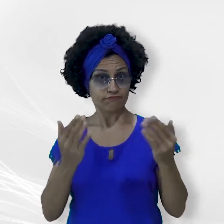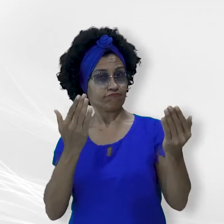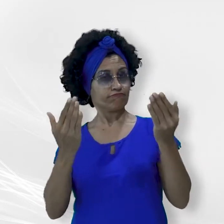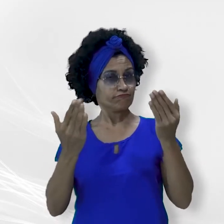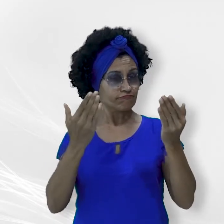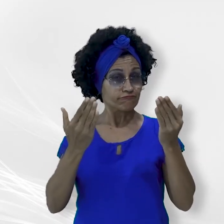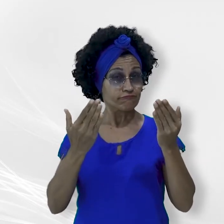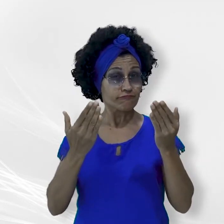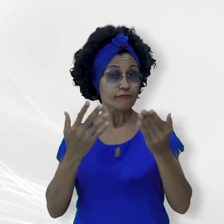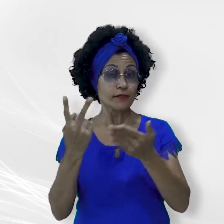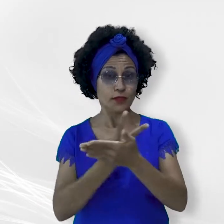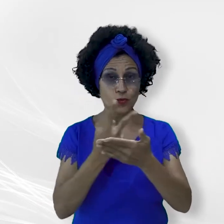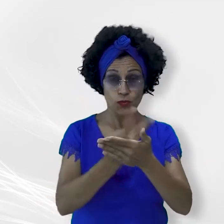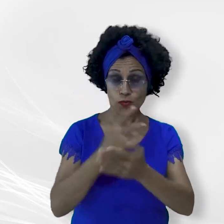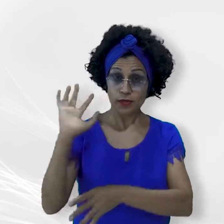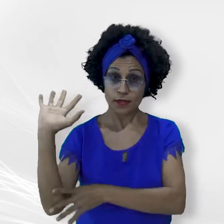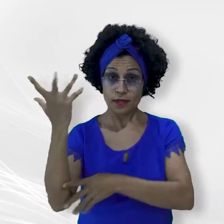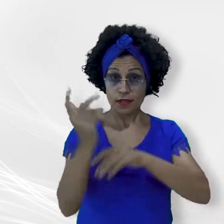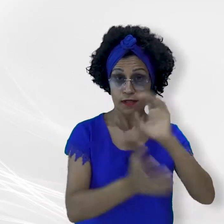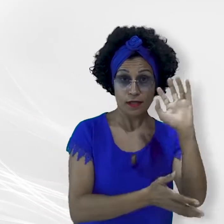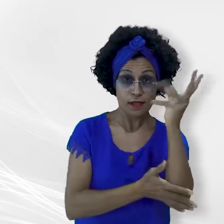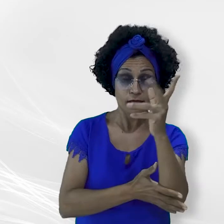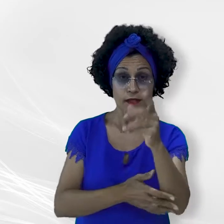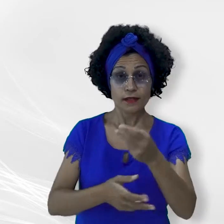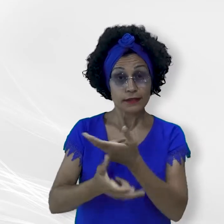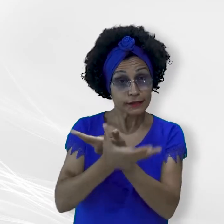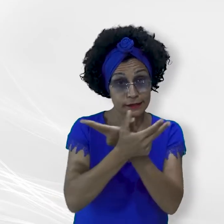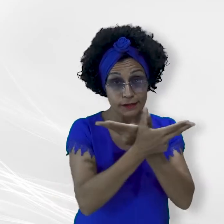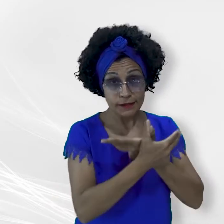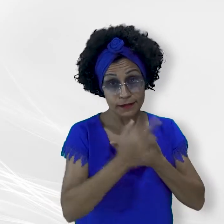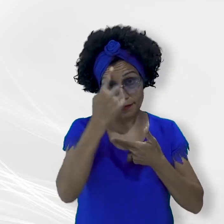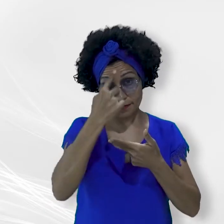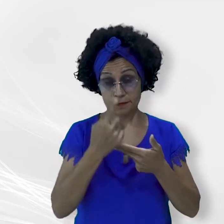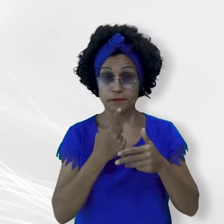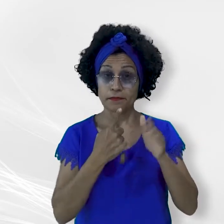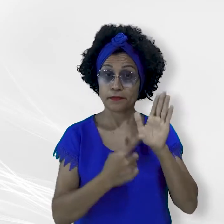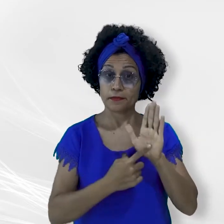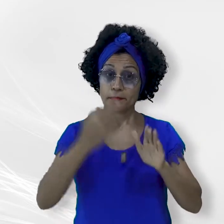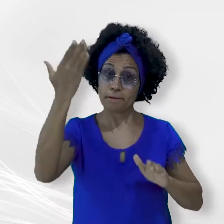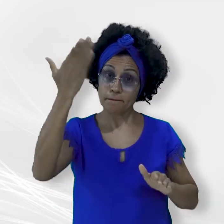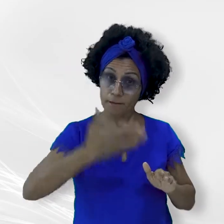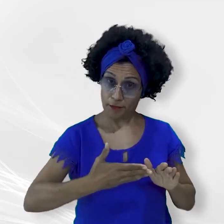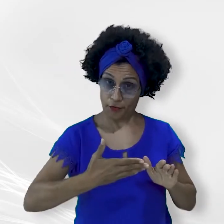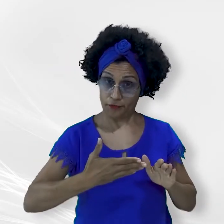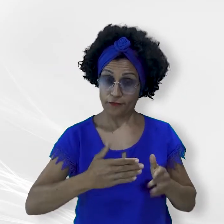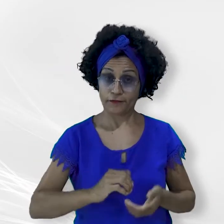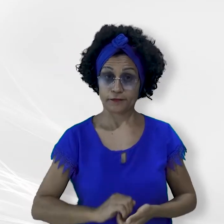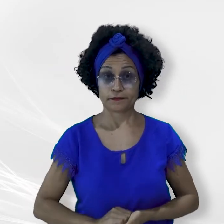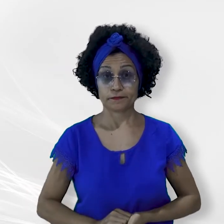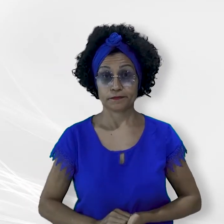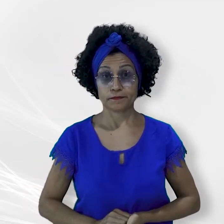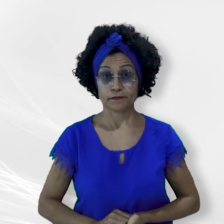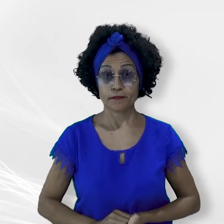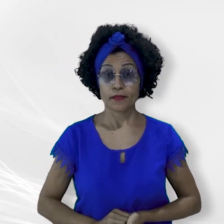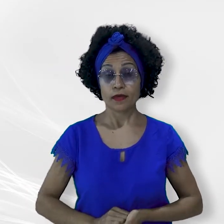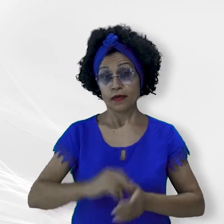ambientais e imagens de satélite que comprovem os dados apontados. Projeto Água para o Futuro –